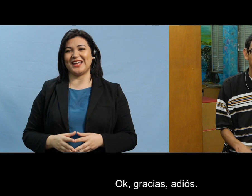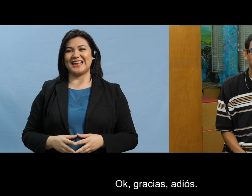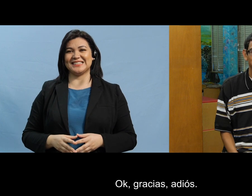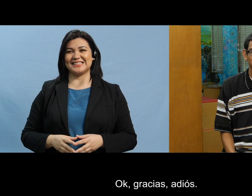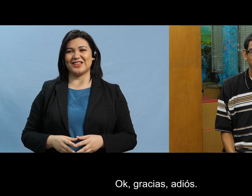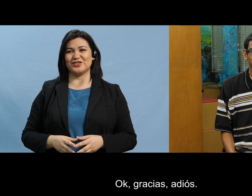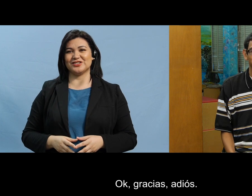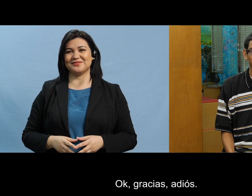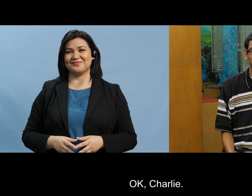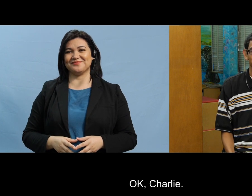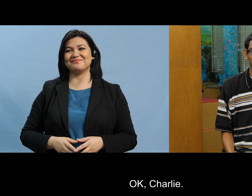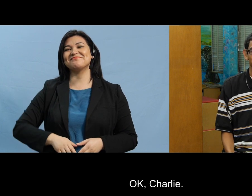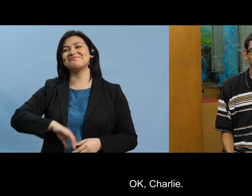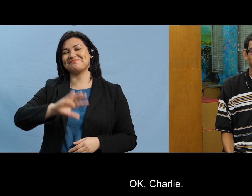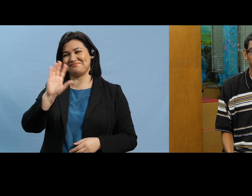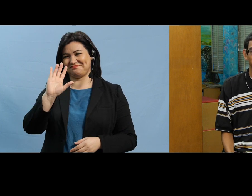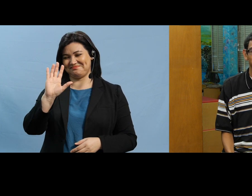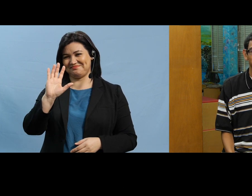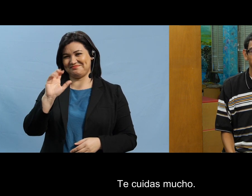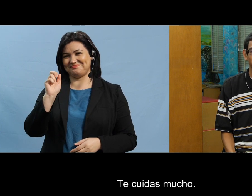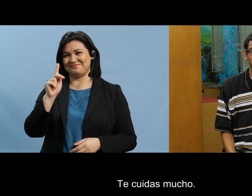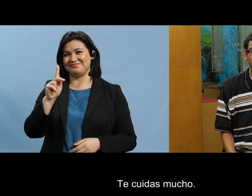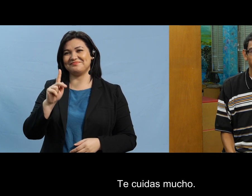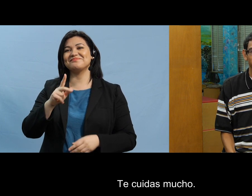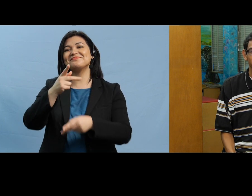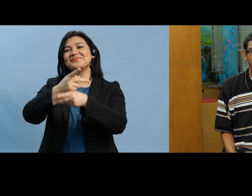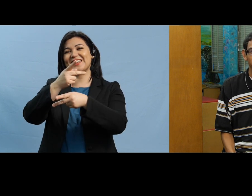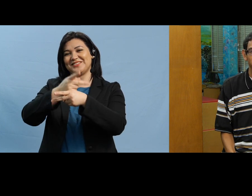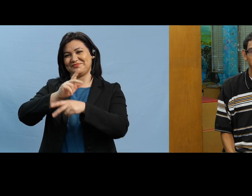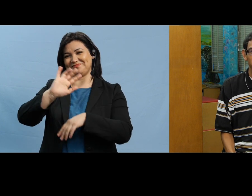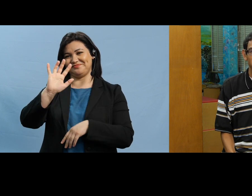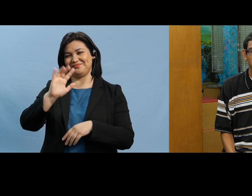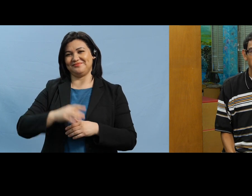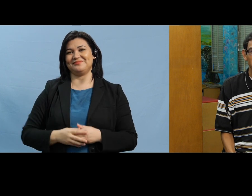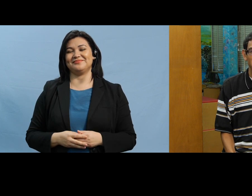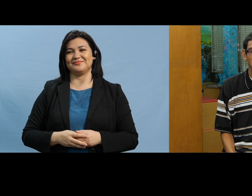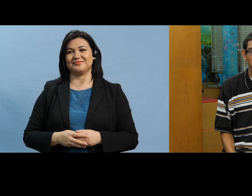ok gracias ok charlie te cuidas mucho y